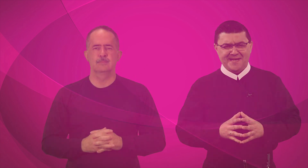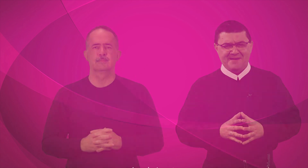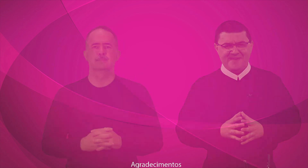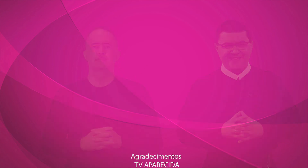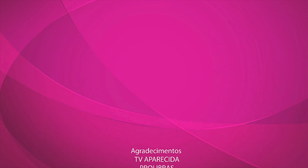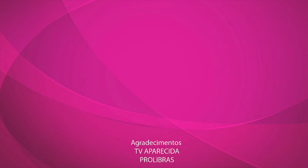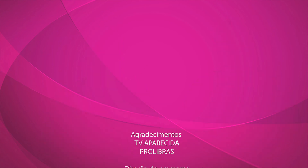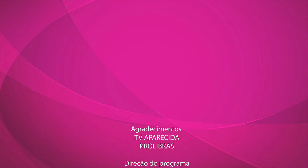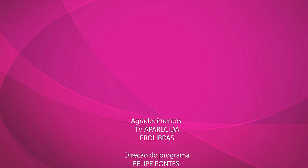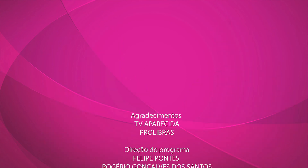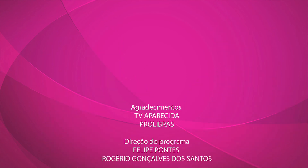Amém. Amém.